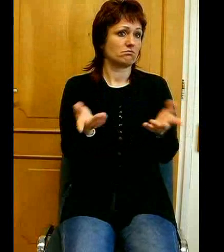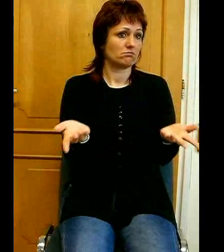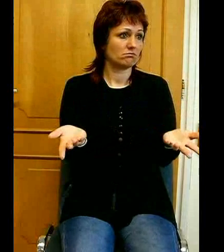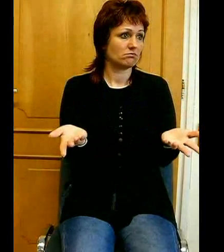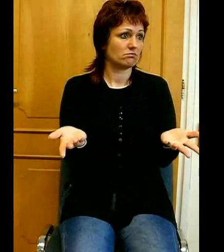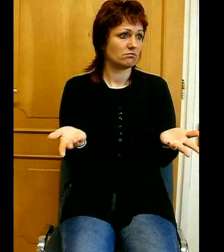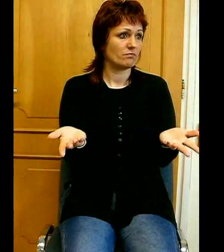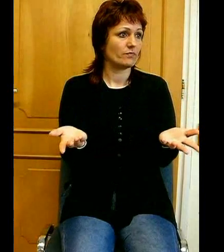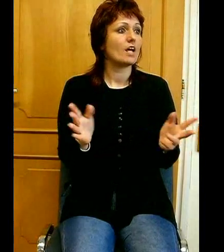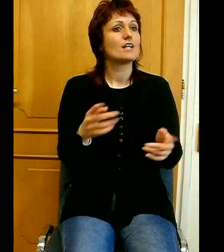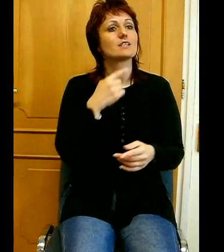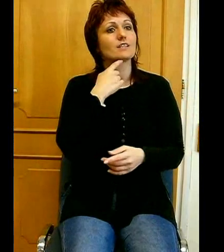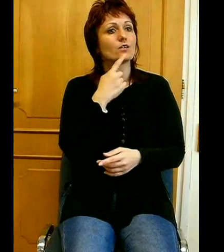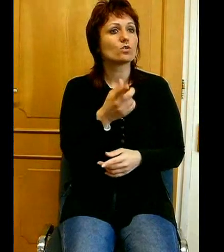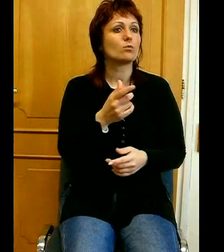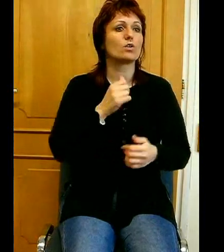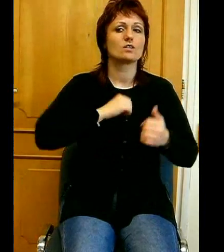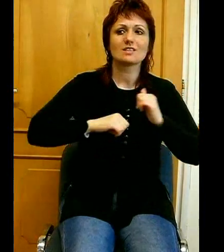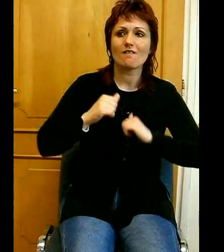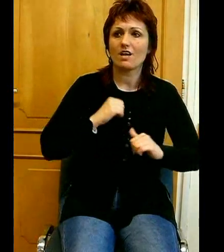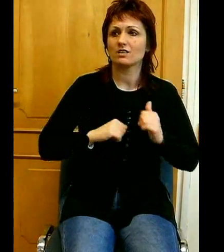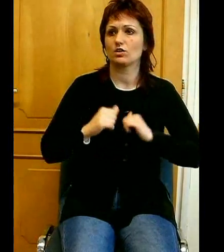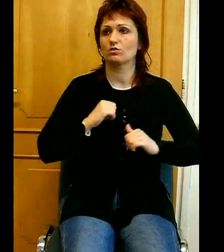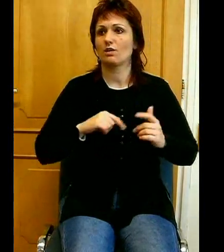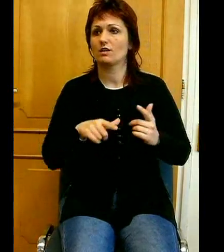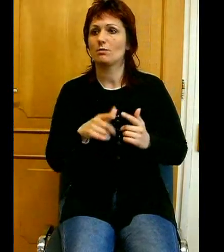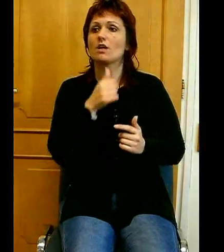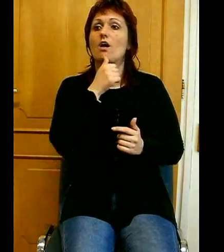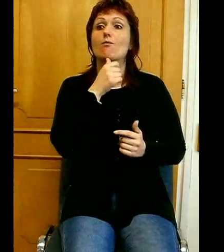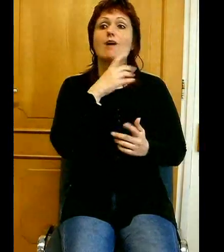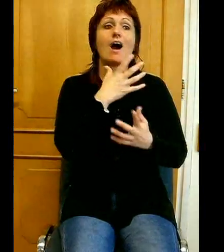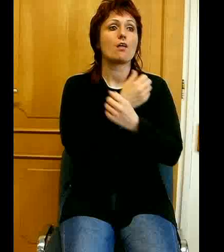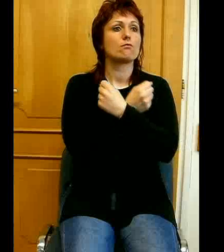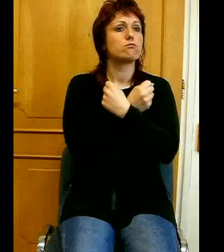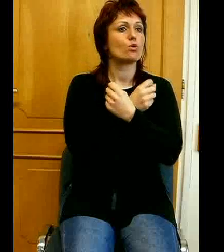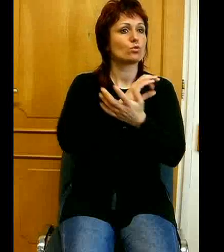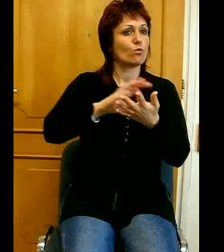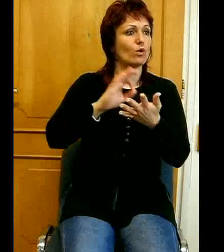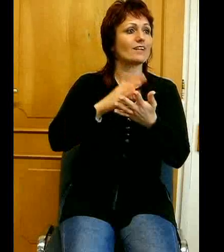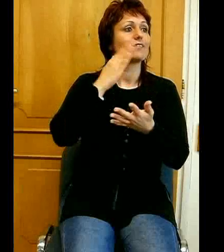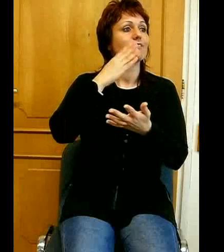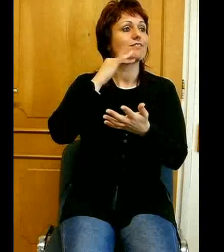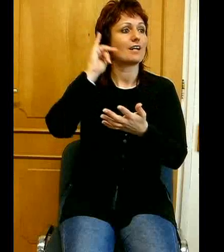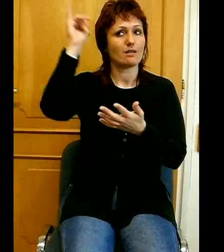elmondani szenvedései közepette is azt, amit pálunk öltömből élt a filippi gyülekezetnek, Filippi 3.20,